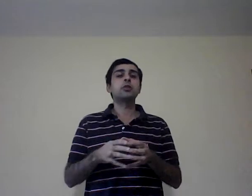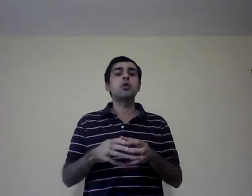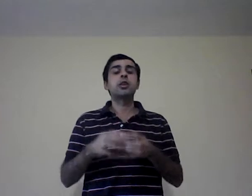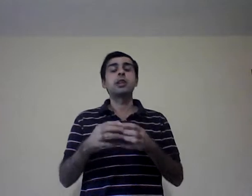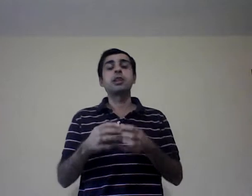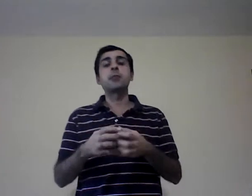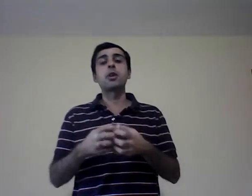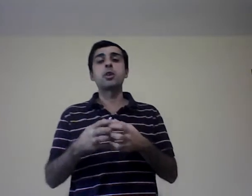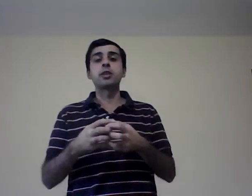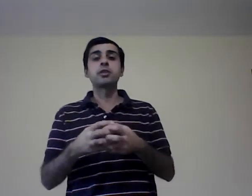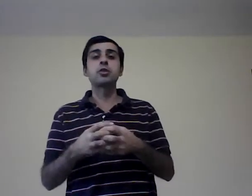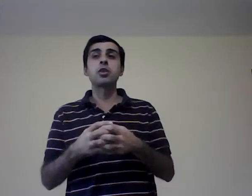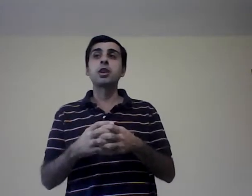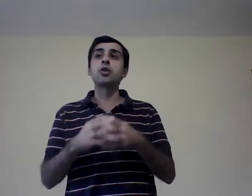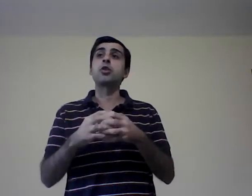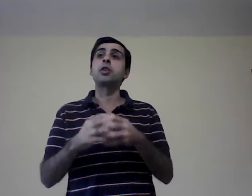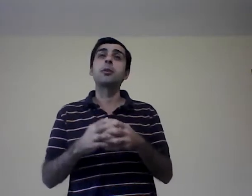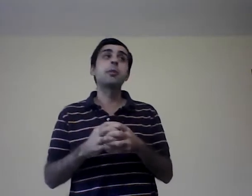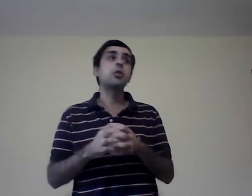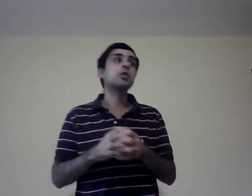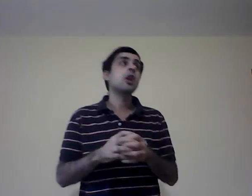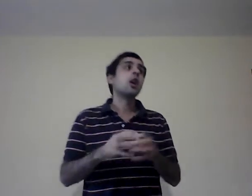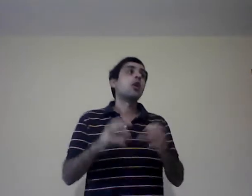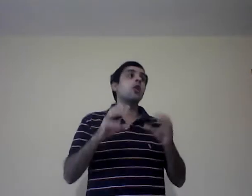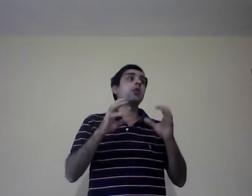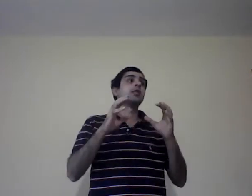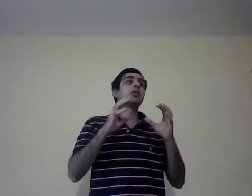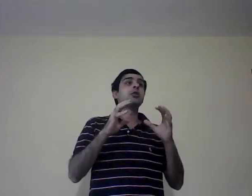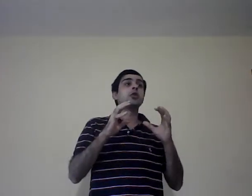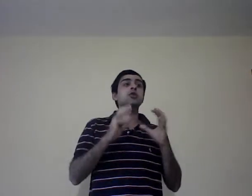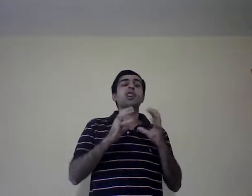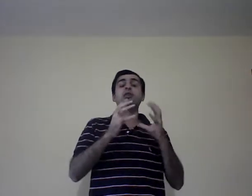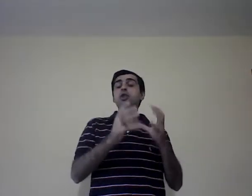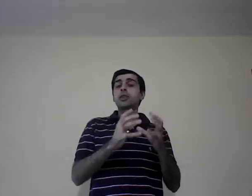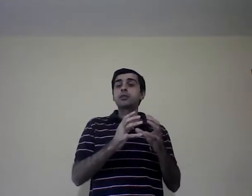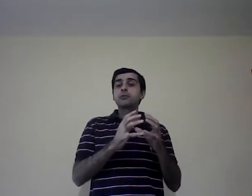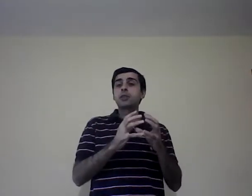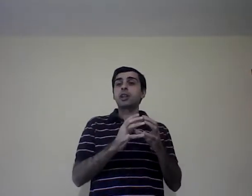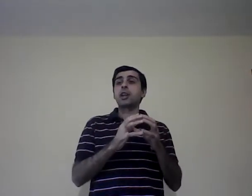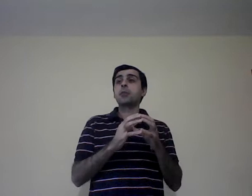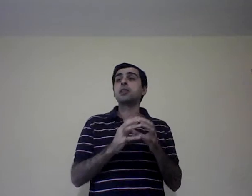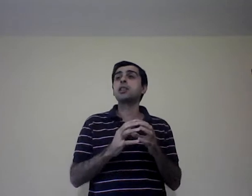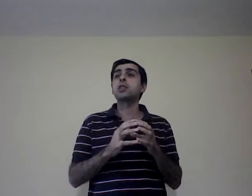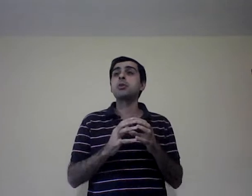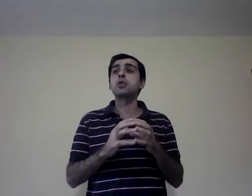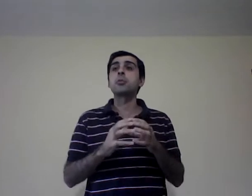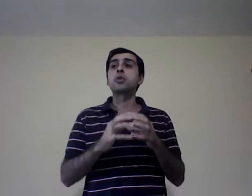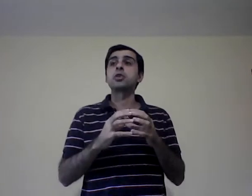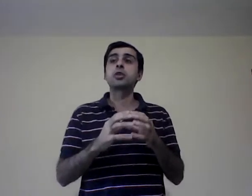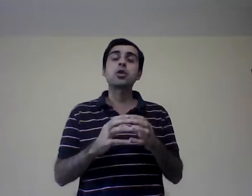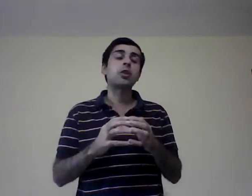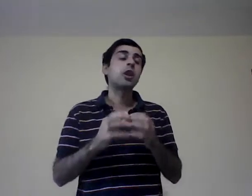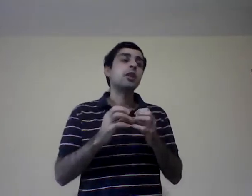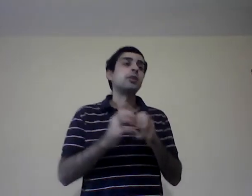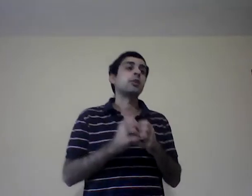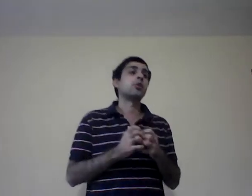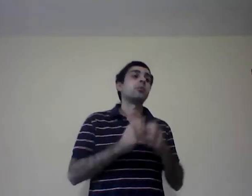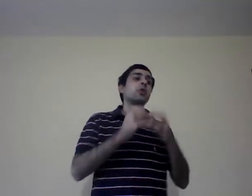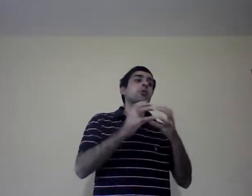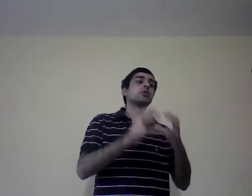organigrama de organizaciones, en donde vemos los distintos sectores, generalmente divididos por sector, sector producción,